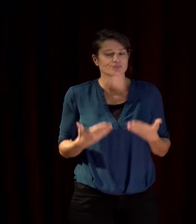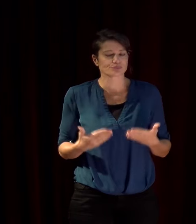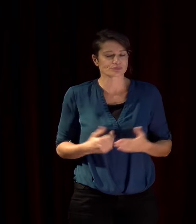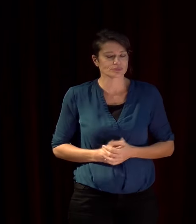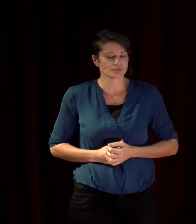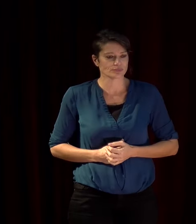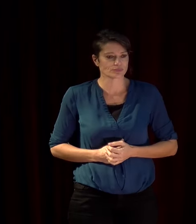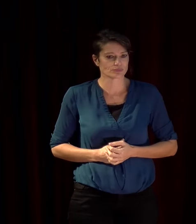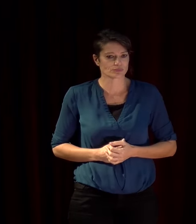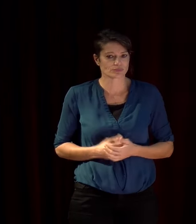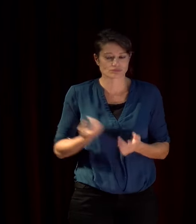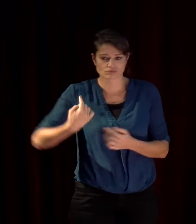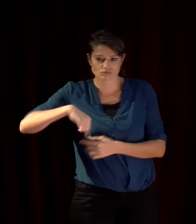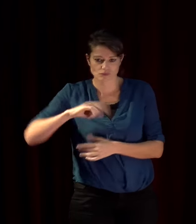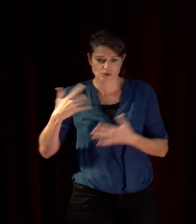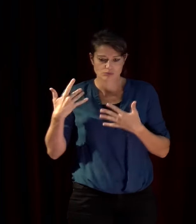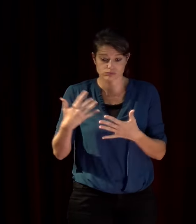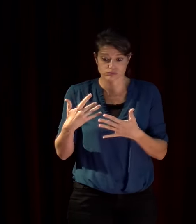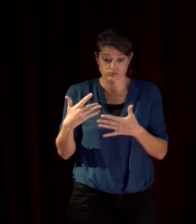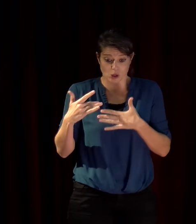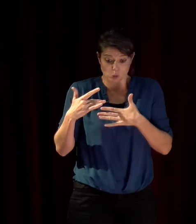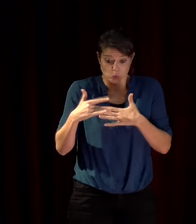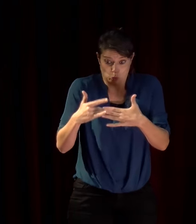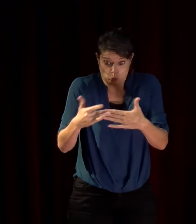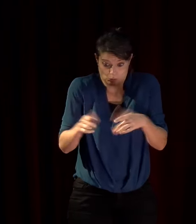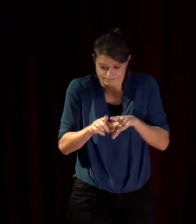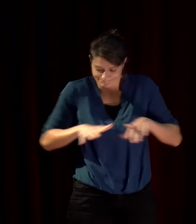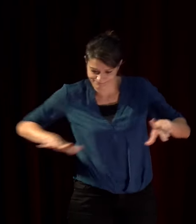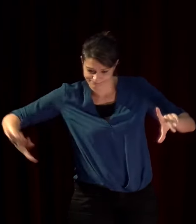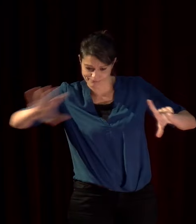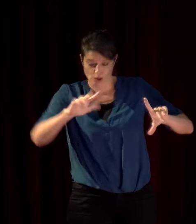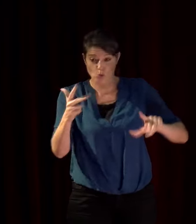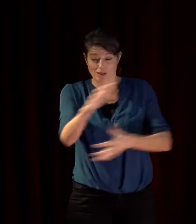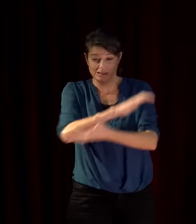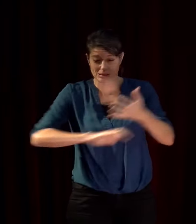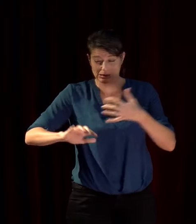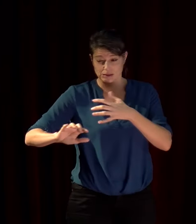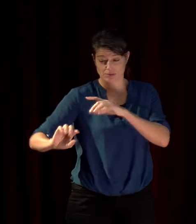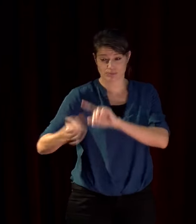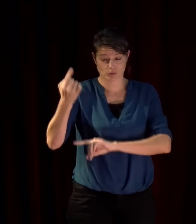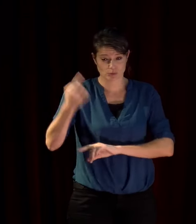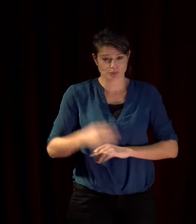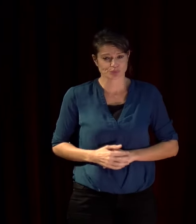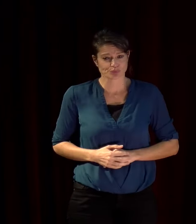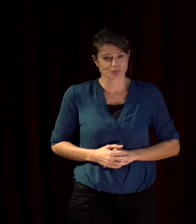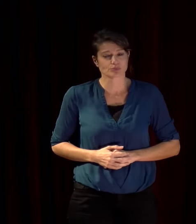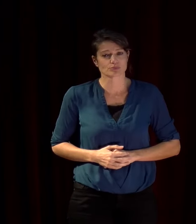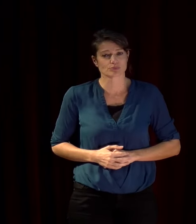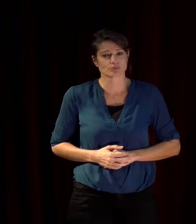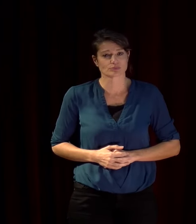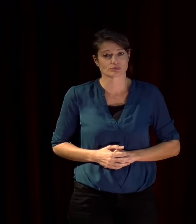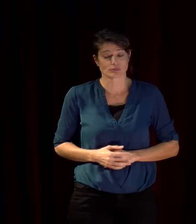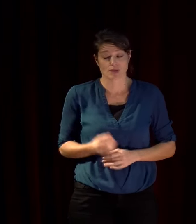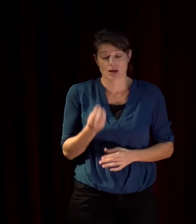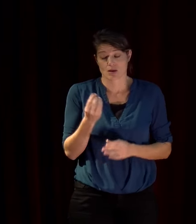nous traversons trois crises majeures dans notre espace géographique et là c'est que des